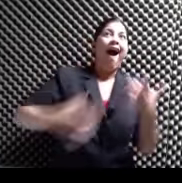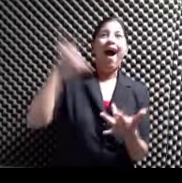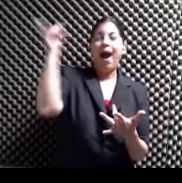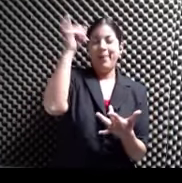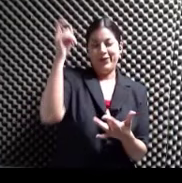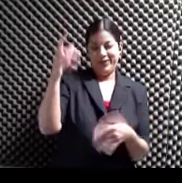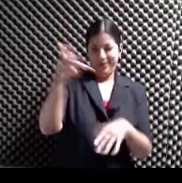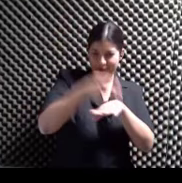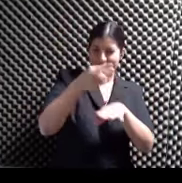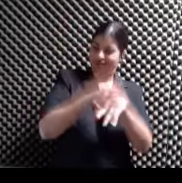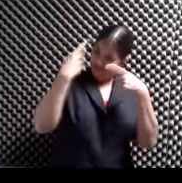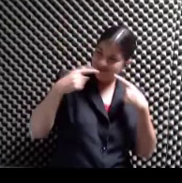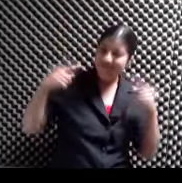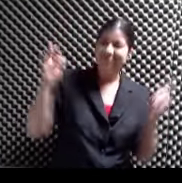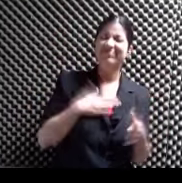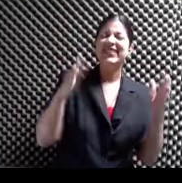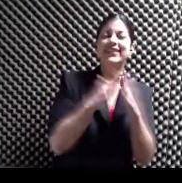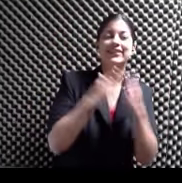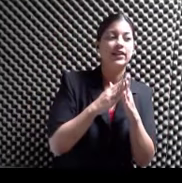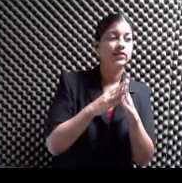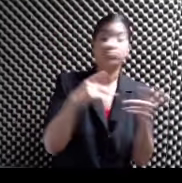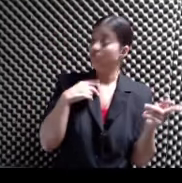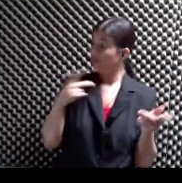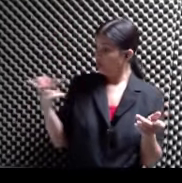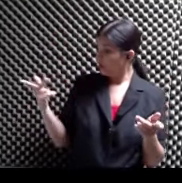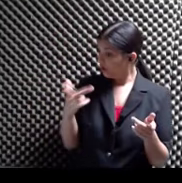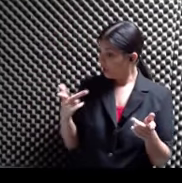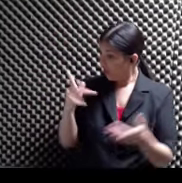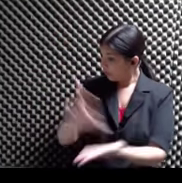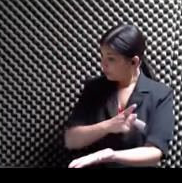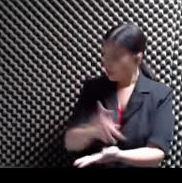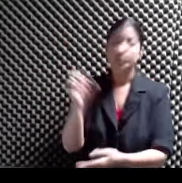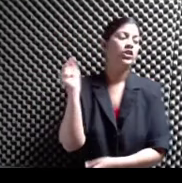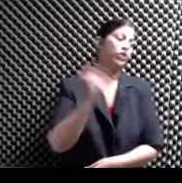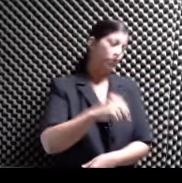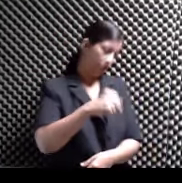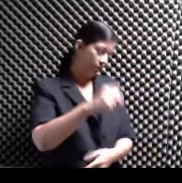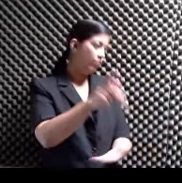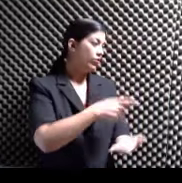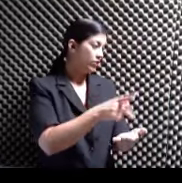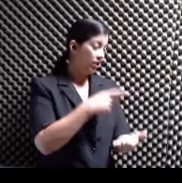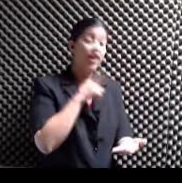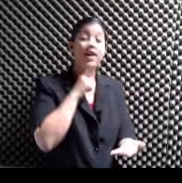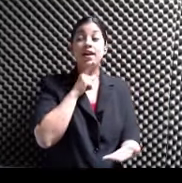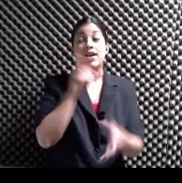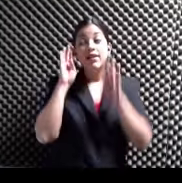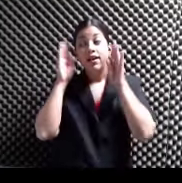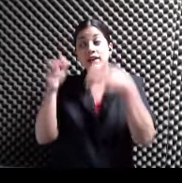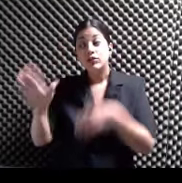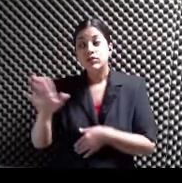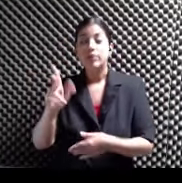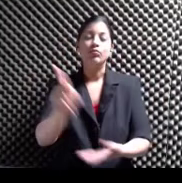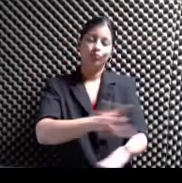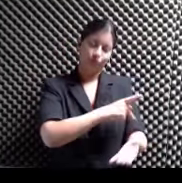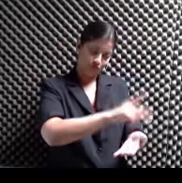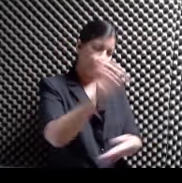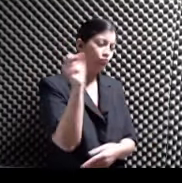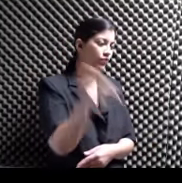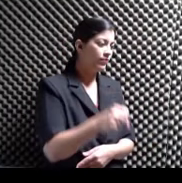en los tres casos Han sido poemarios Han sido libros de poesía Esa la línea Que tú Sí, gracias Poesía Y qué vamos a encontrar Ahora